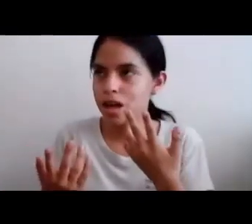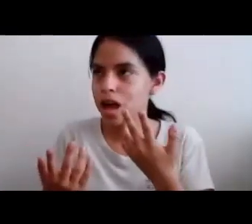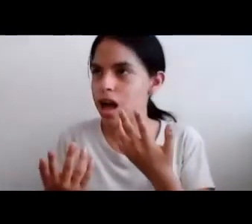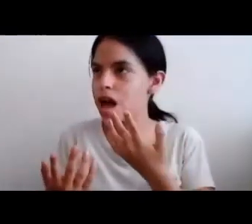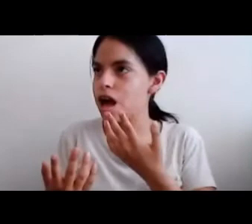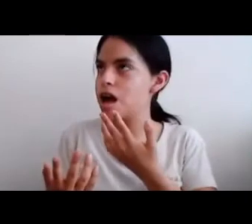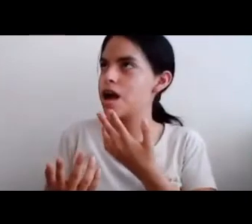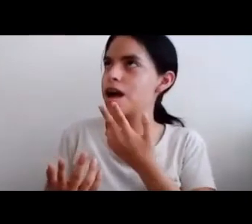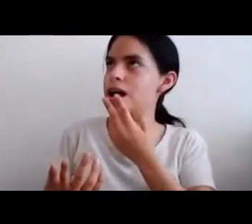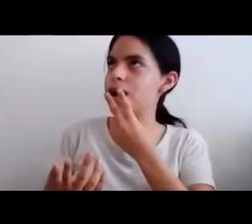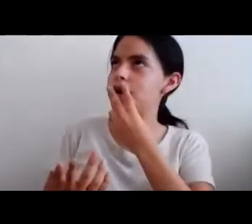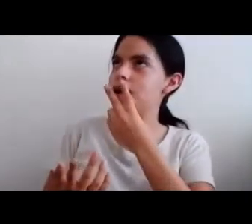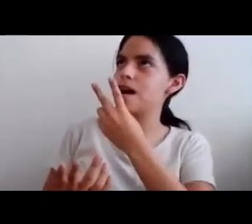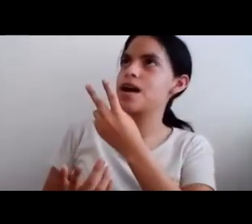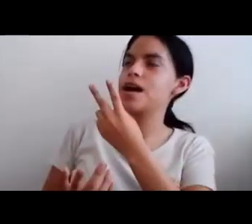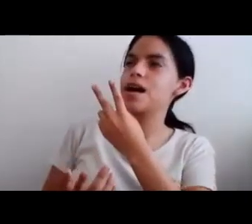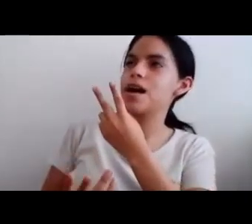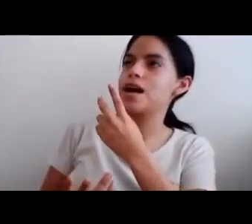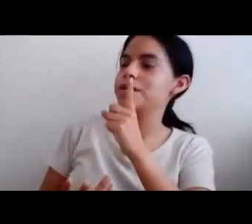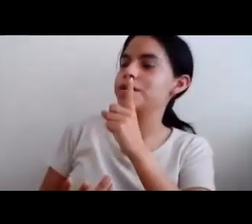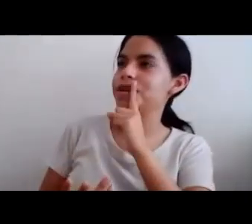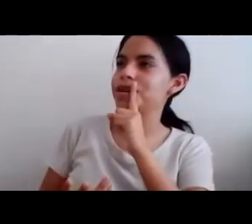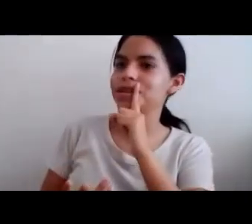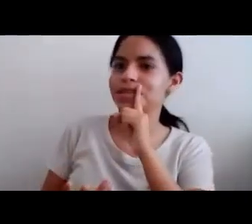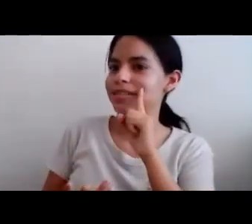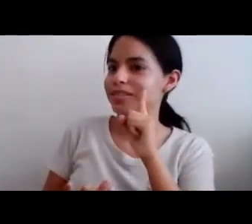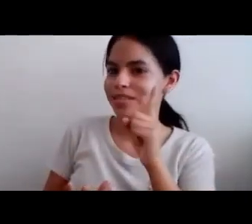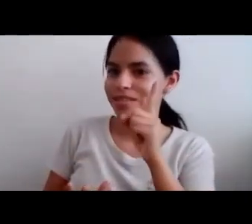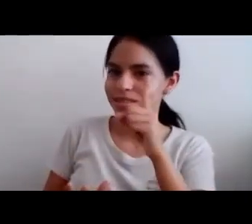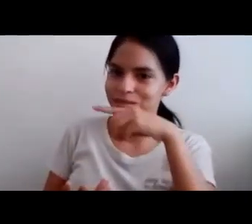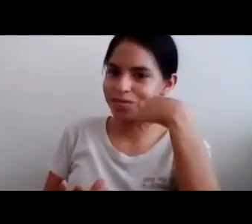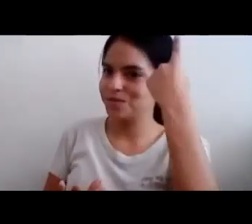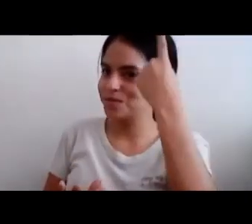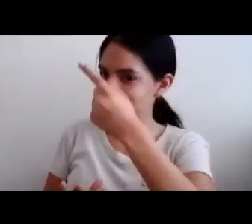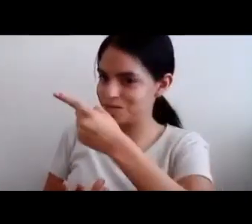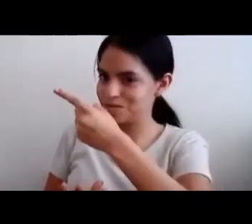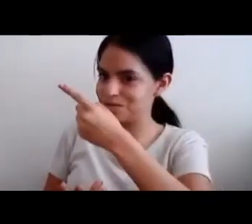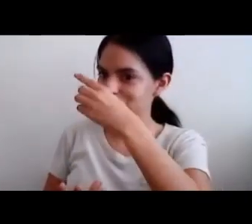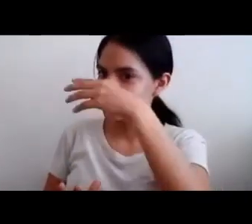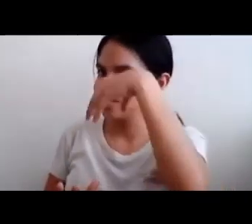Entonces Lo vio ¿Quién es Este apuesto Príncipe?